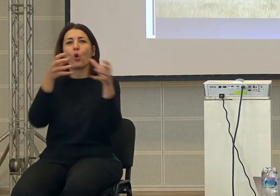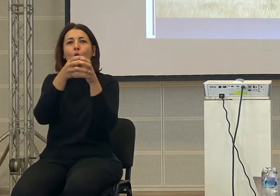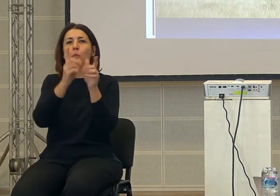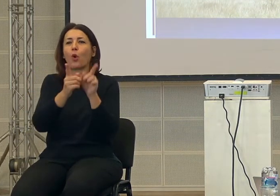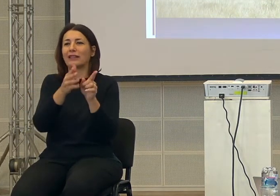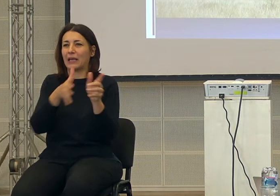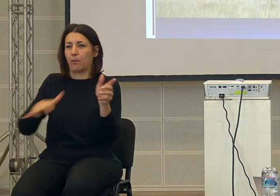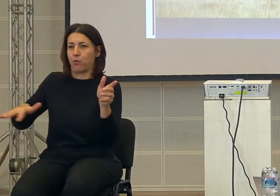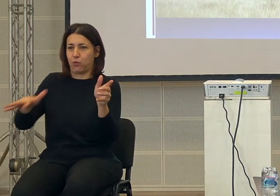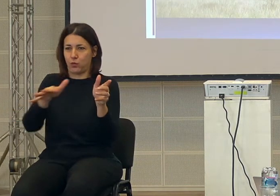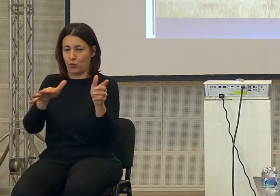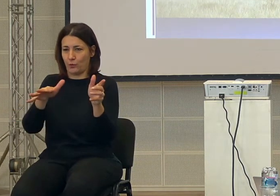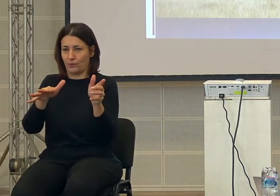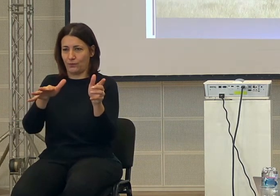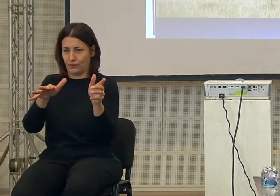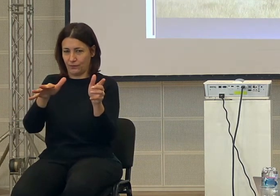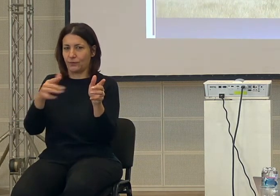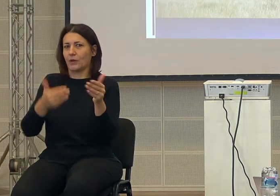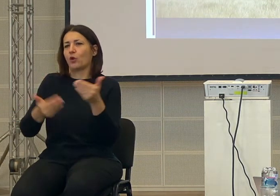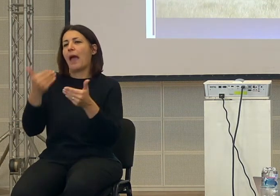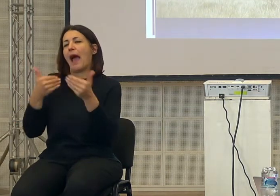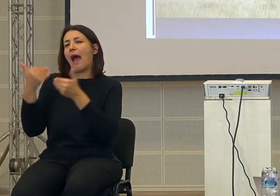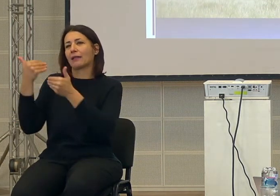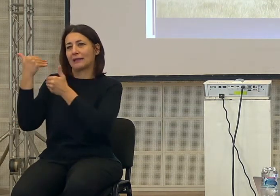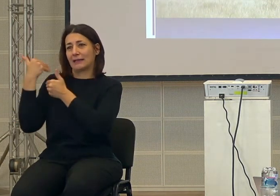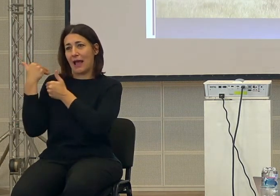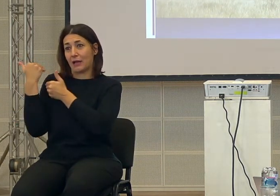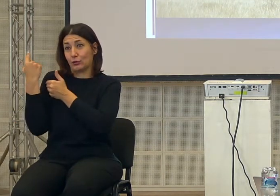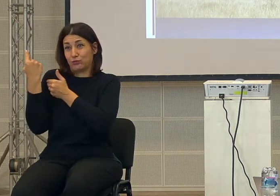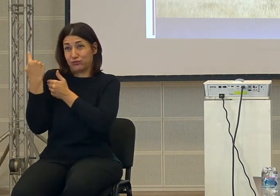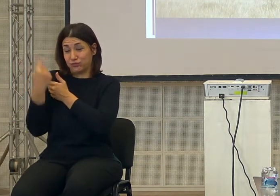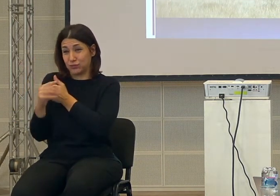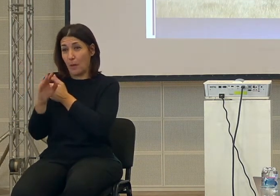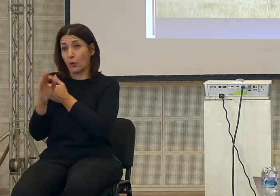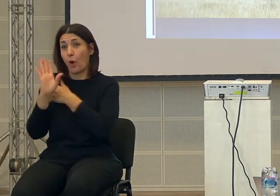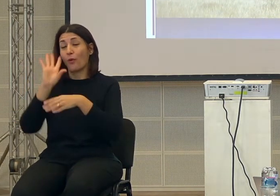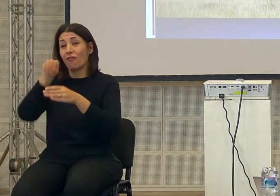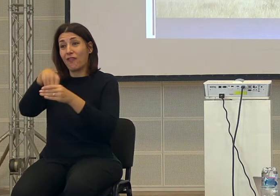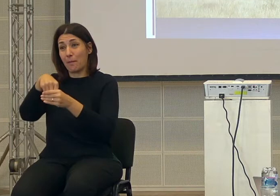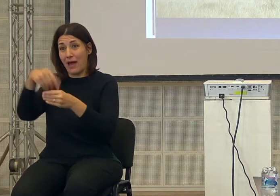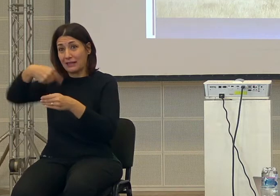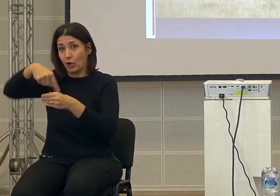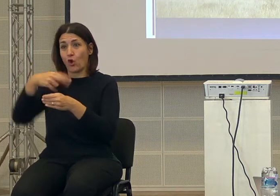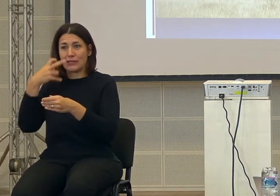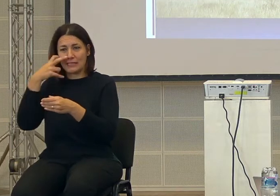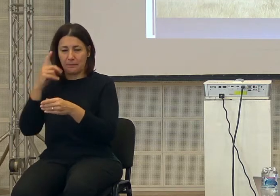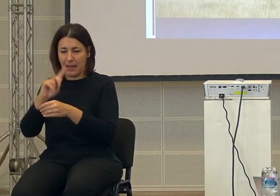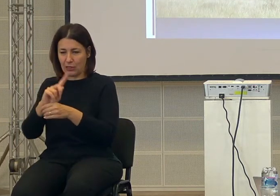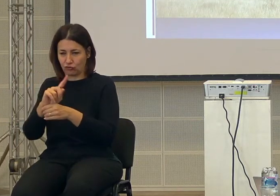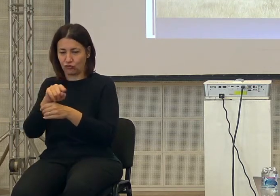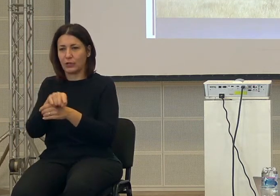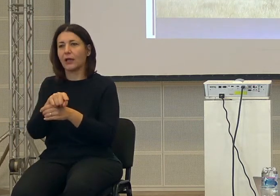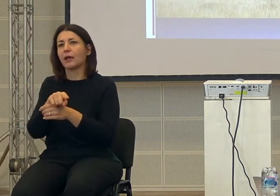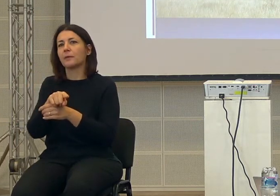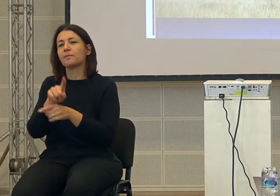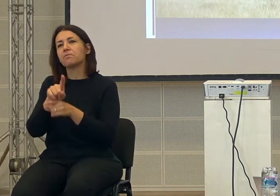antenati, l'austrolopiteco è un nostro lontano antenato, non è ancora proprio della nostra specie e in un certo